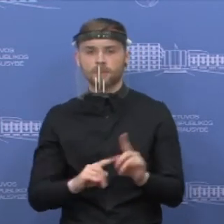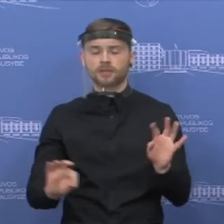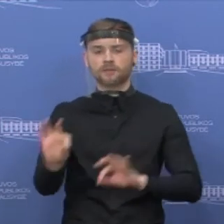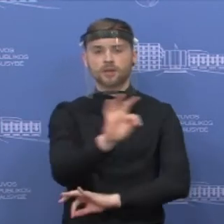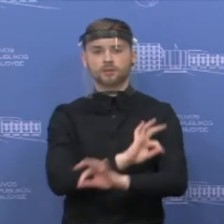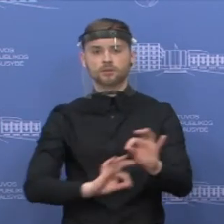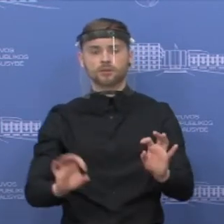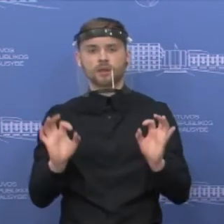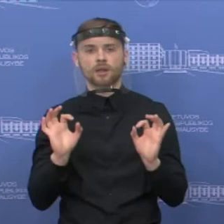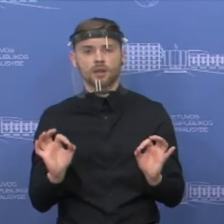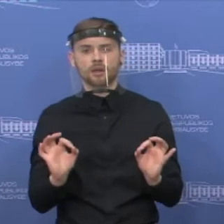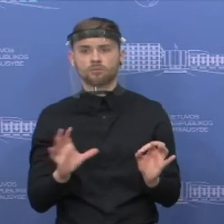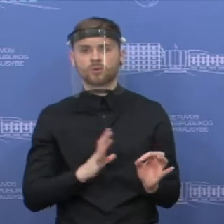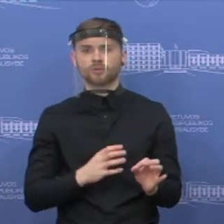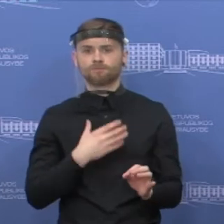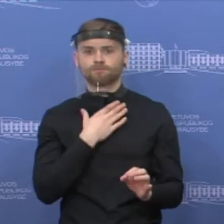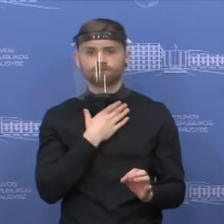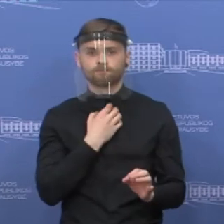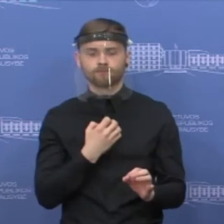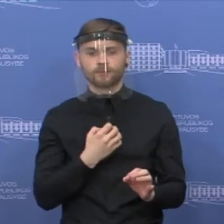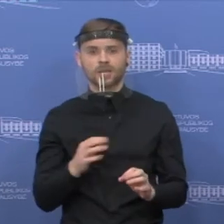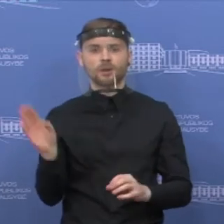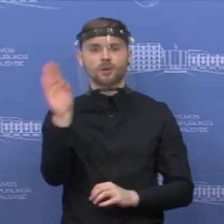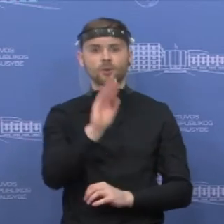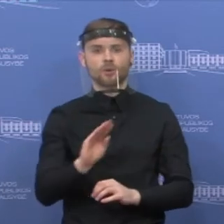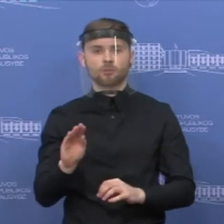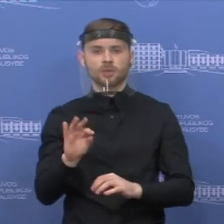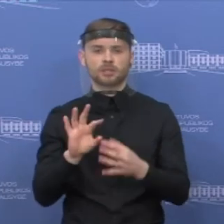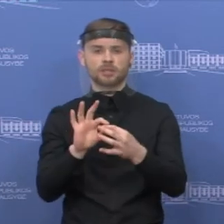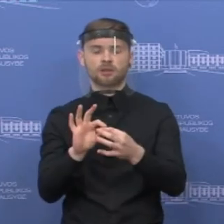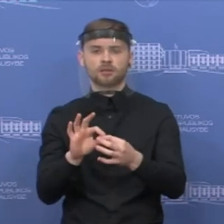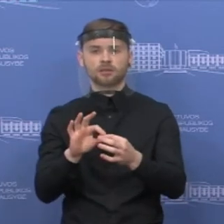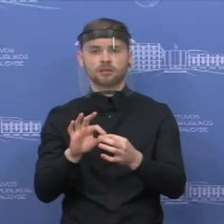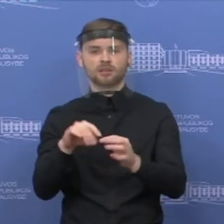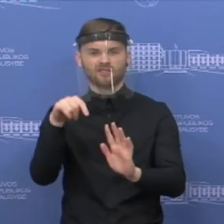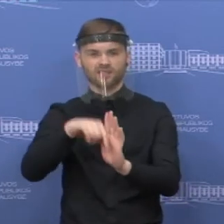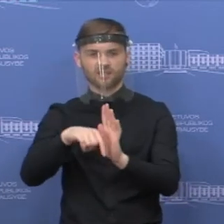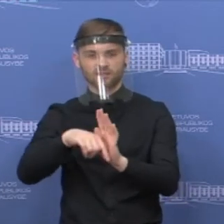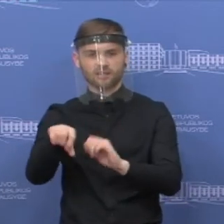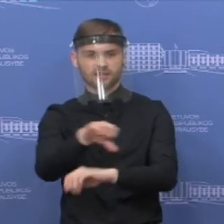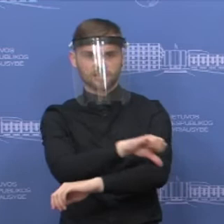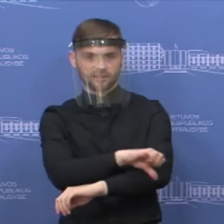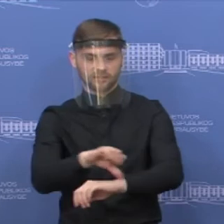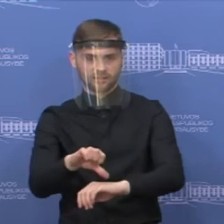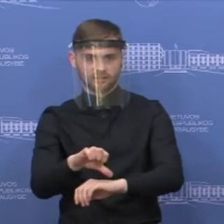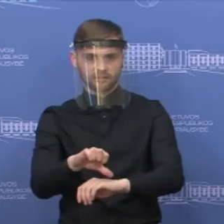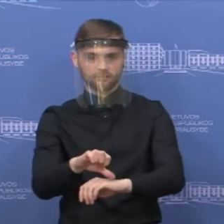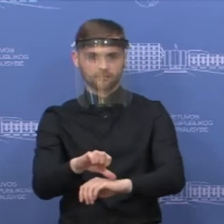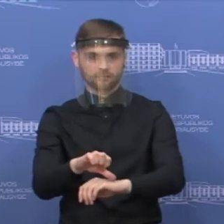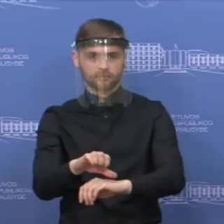stokos prie ES vidinių sienų periodiškai susidarydavo